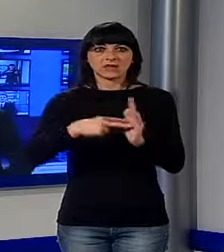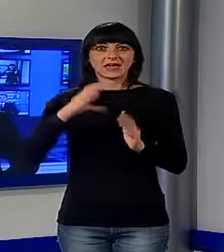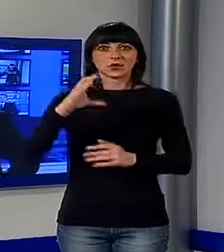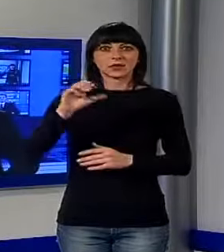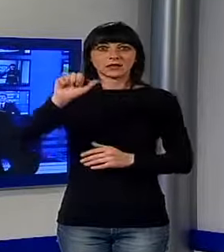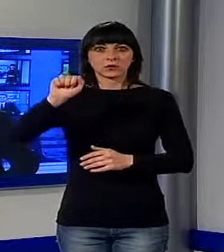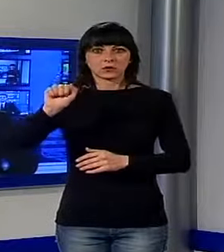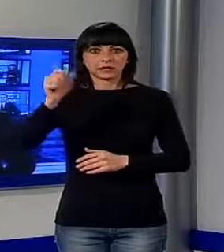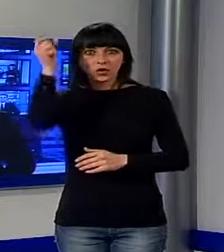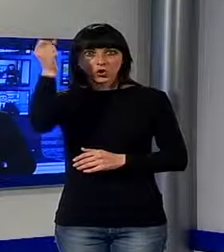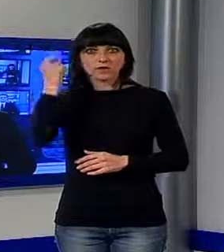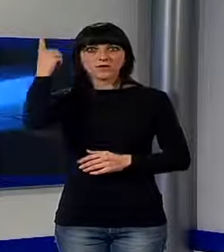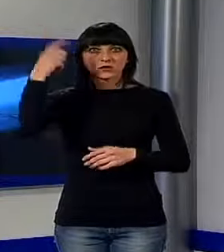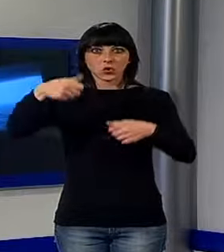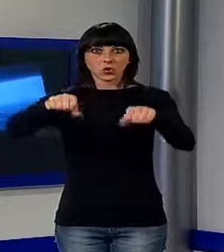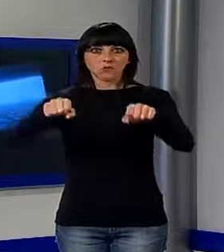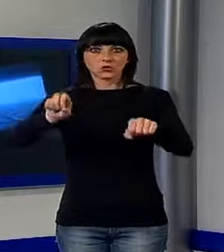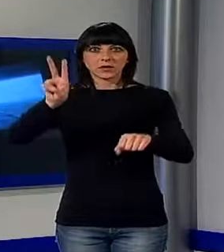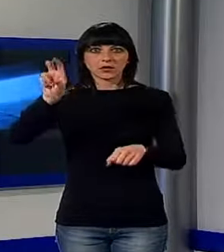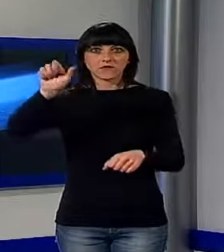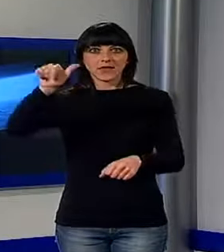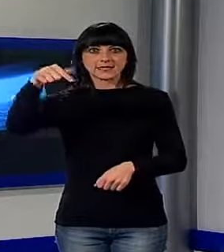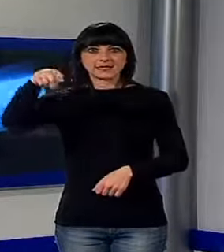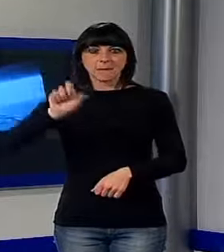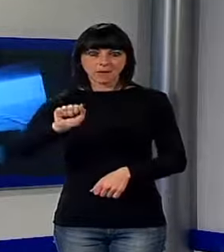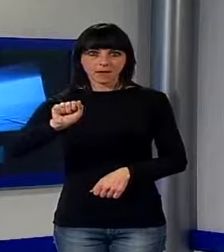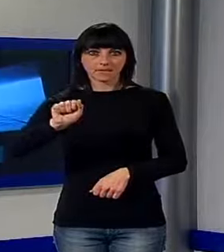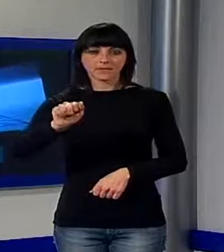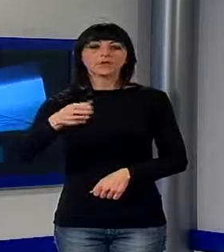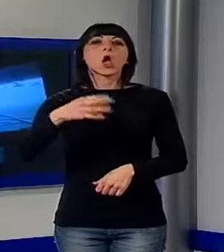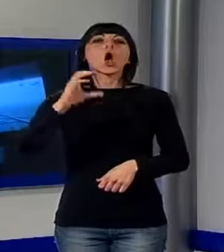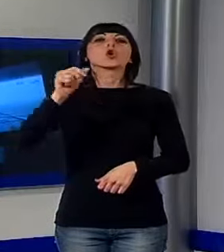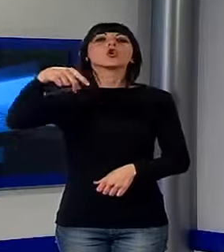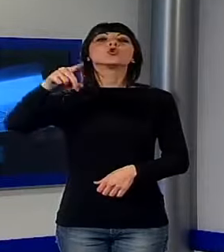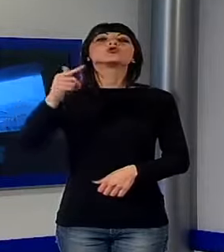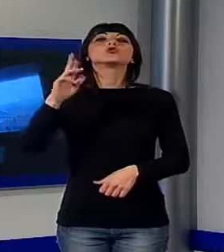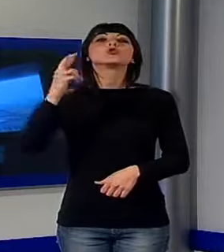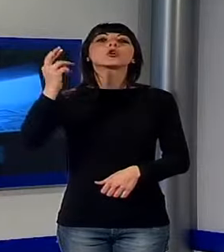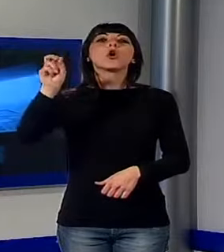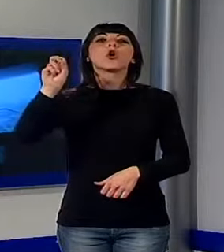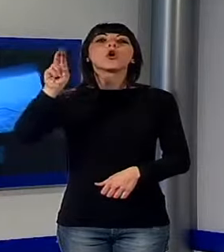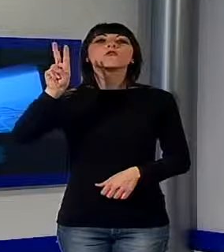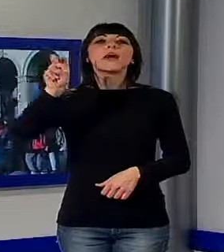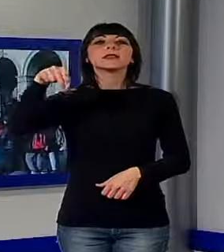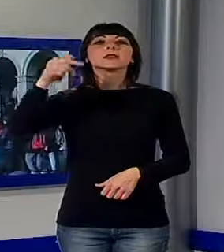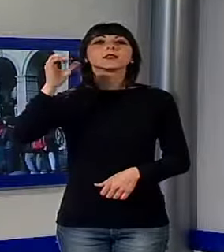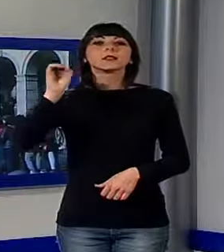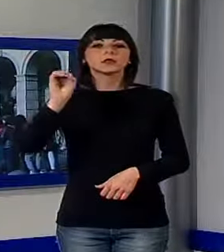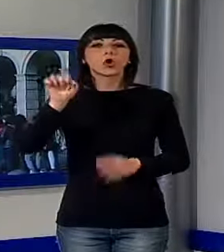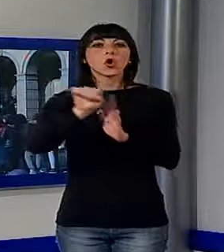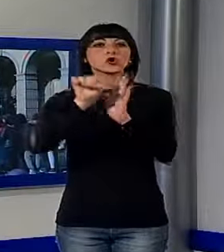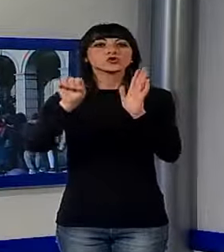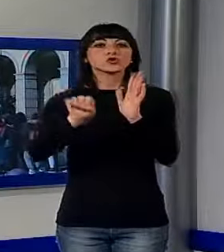della Vespa. Si chiama Controvento, storia a passo variabile dell'uomo che creò la Vespa, lo